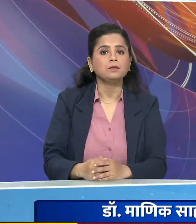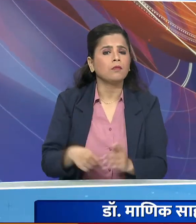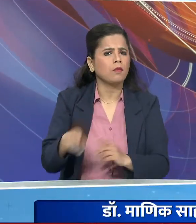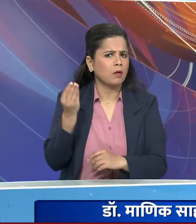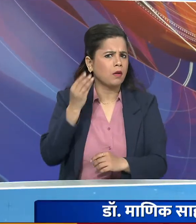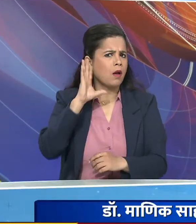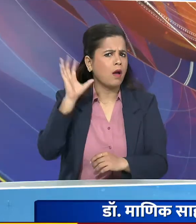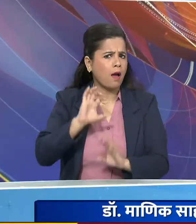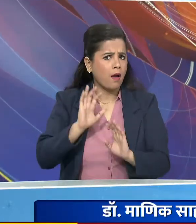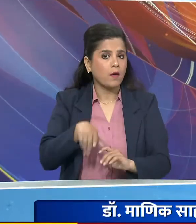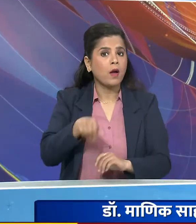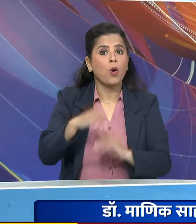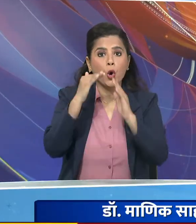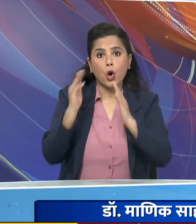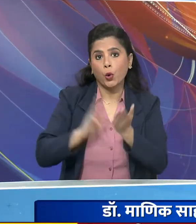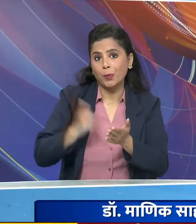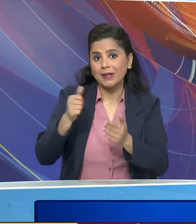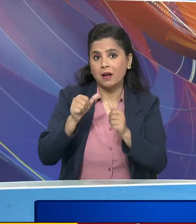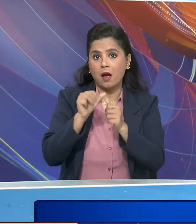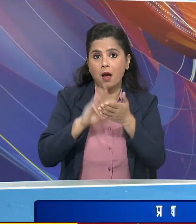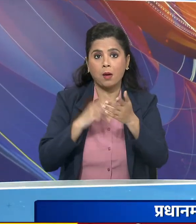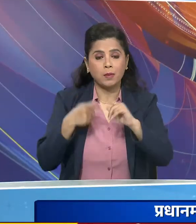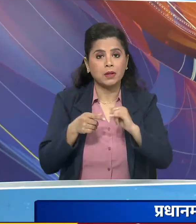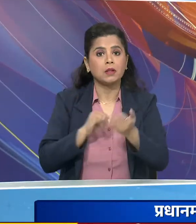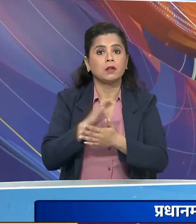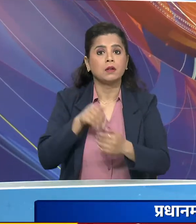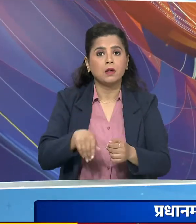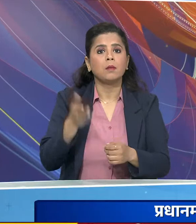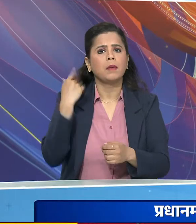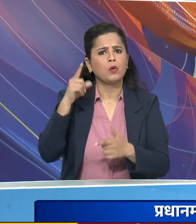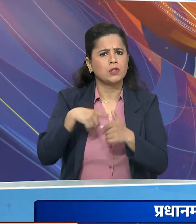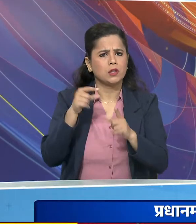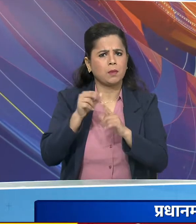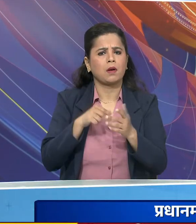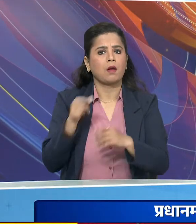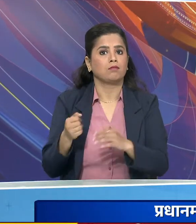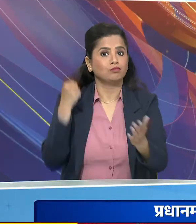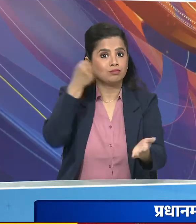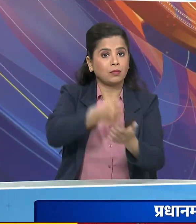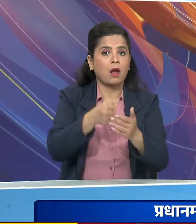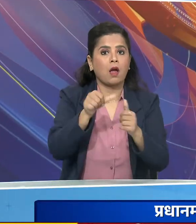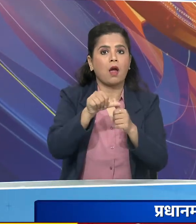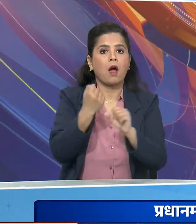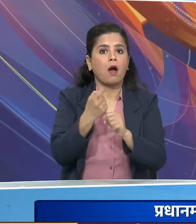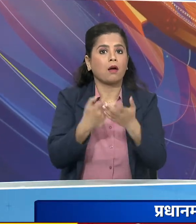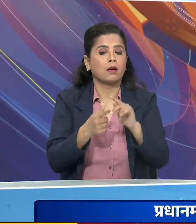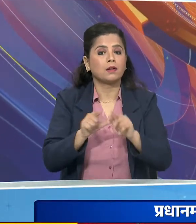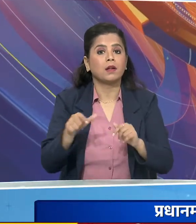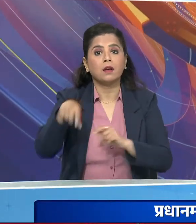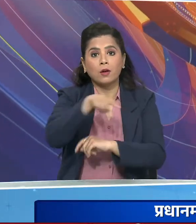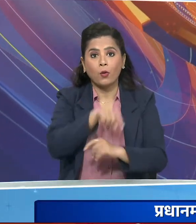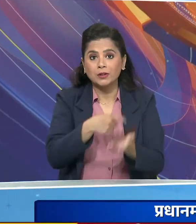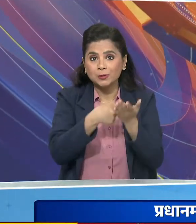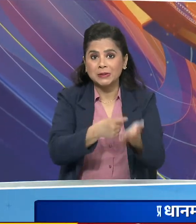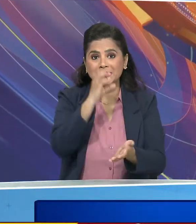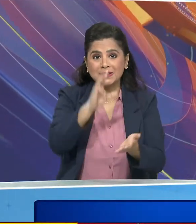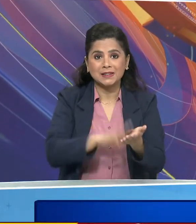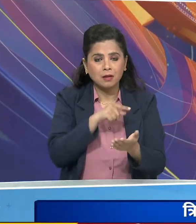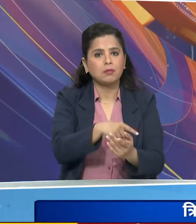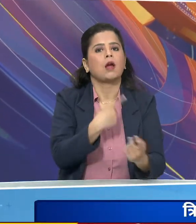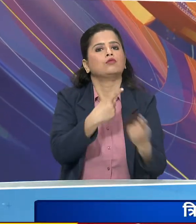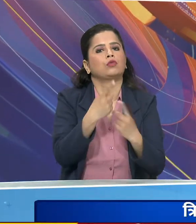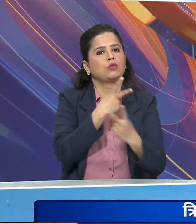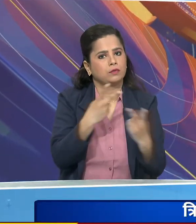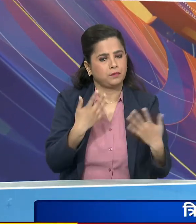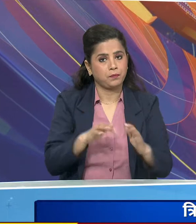सूत्र ने बताए कि ग्रह मंत्री अमिच्छा, पार्टिय अध्यक्ष, जपी नड्डा, निकल श्वाम अगर तला पहुंच कर मनों नहीं इत्मुक के मंत्री मानिक सहा के साथ बैठक की,